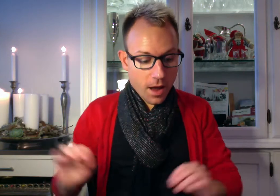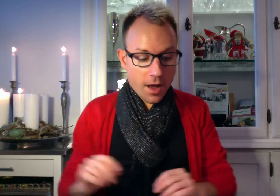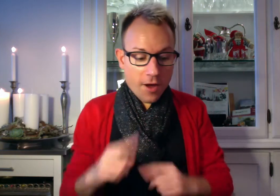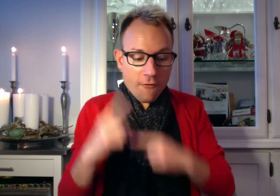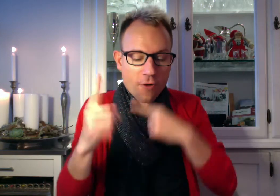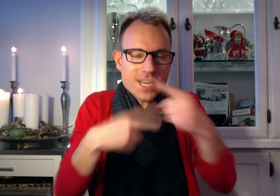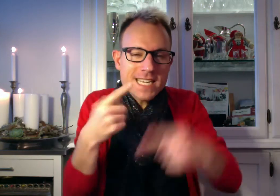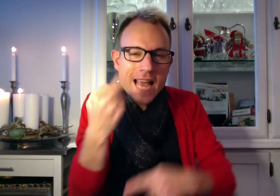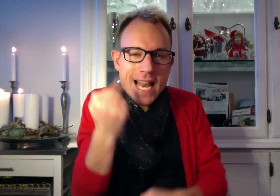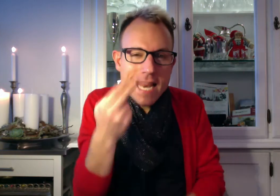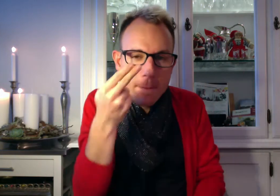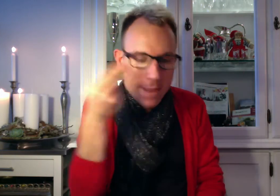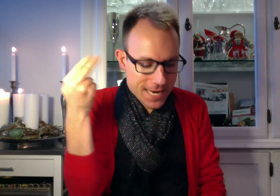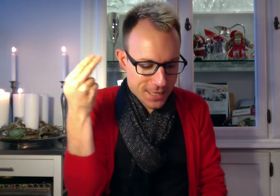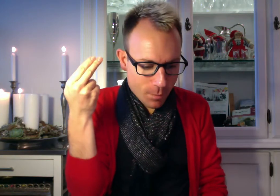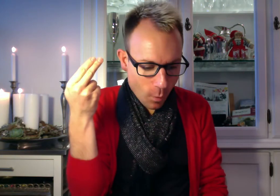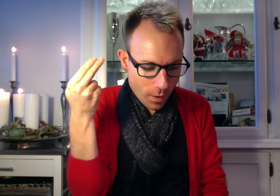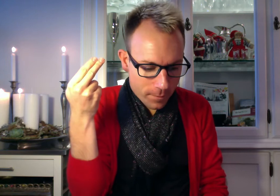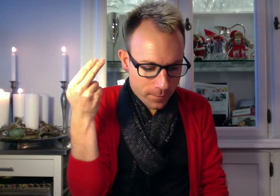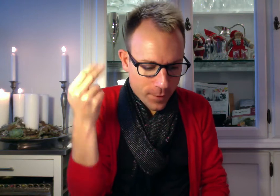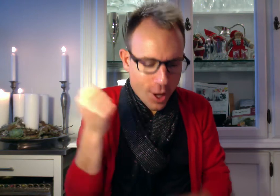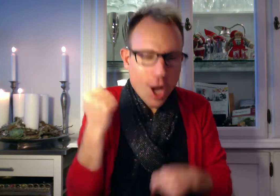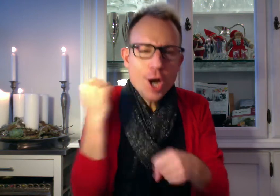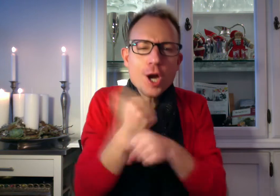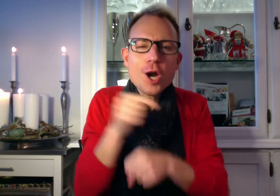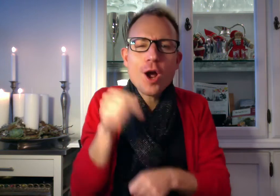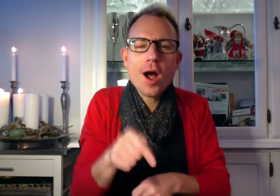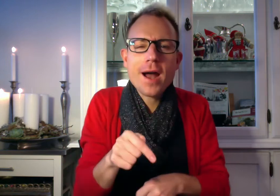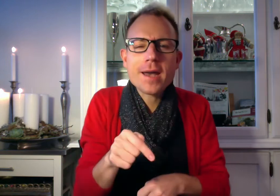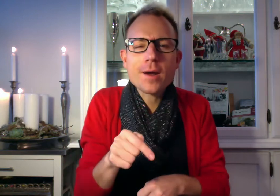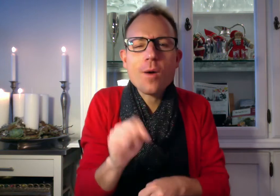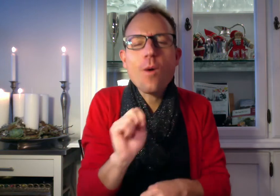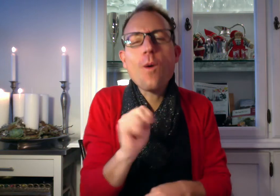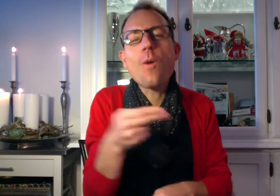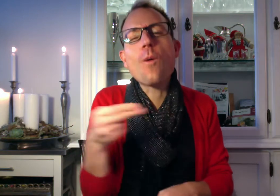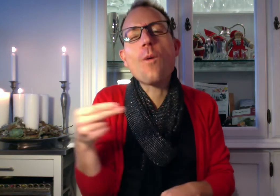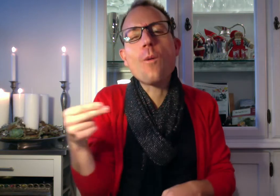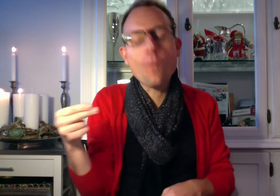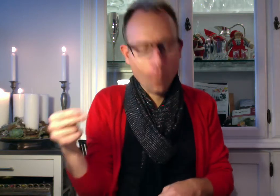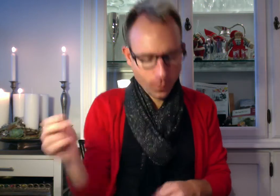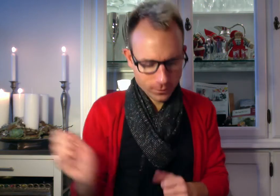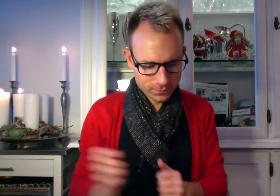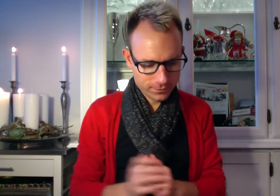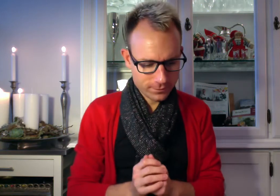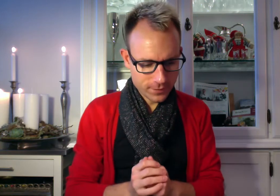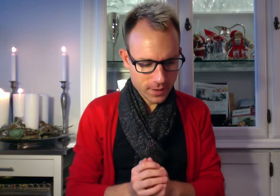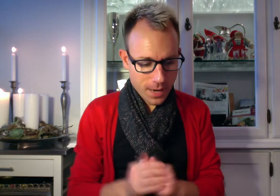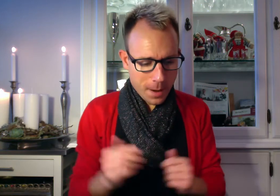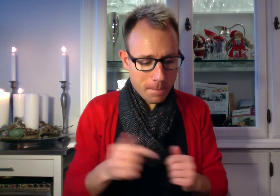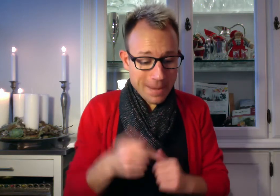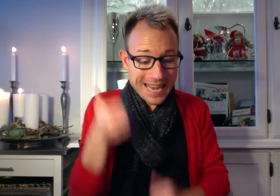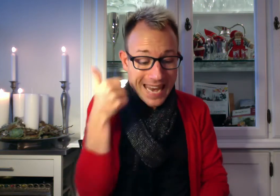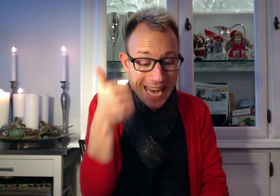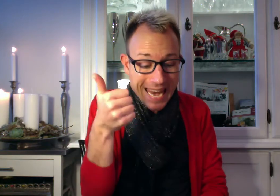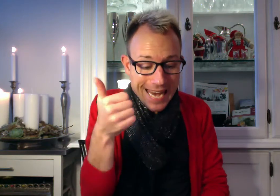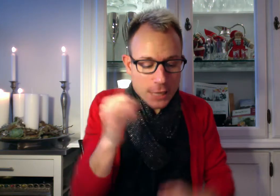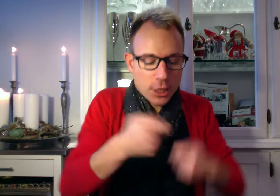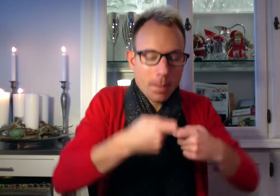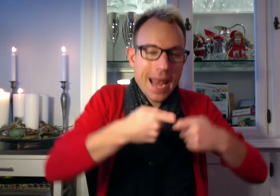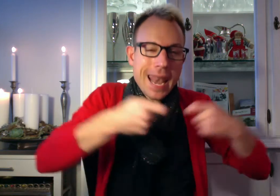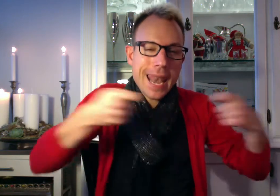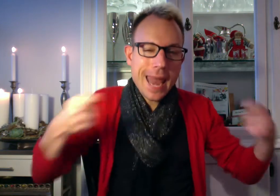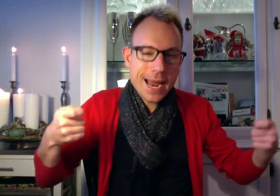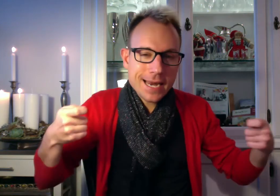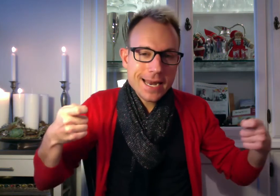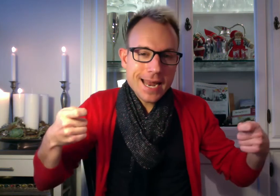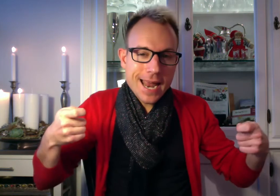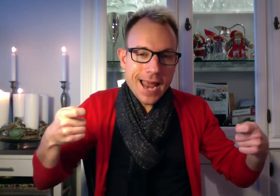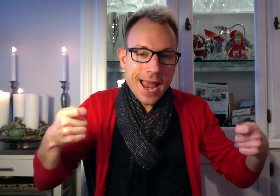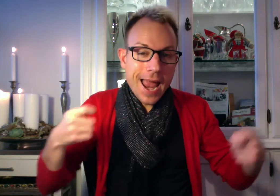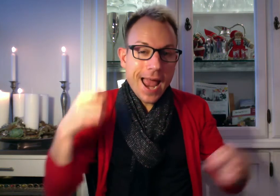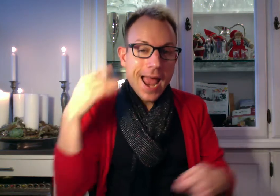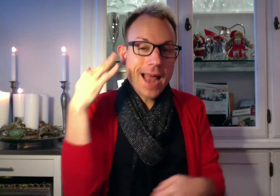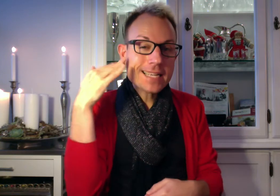Fortæl det bedstemor. Gør det. Åh. Men en som er lang. At